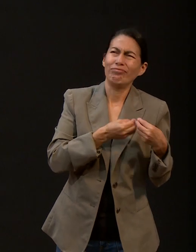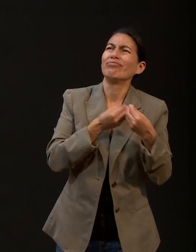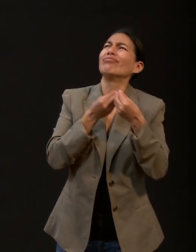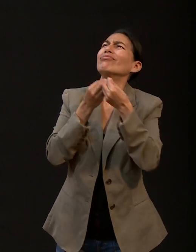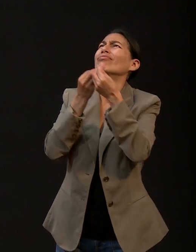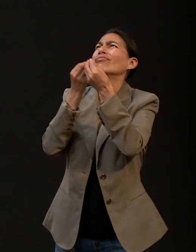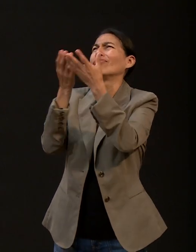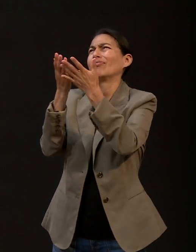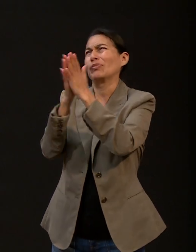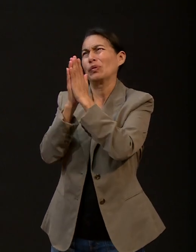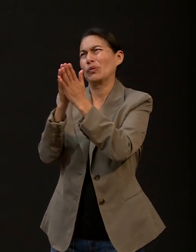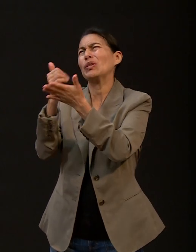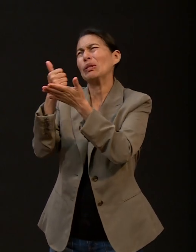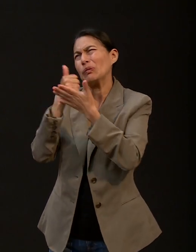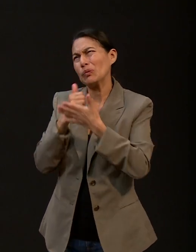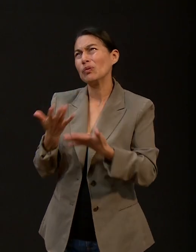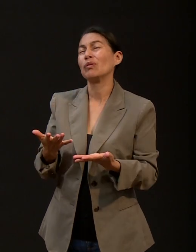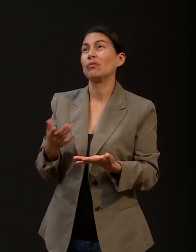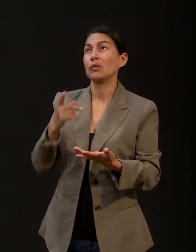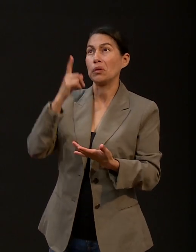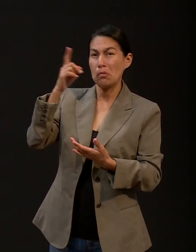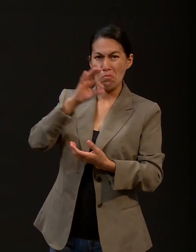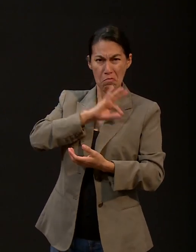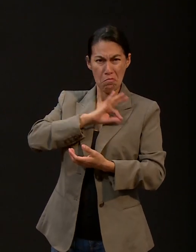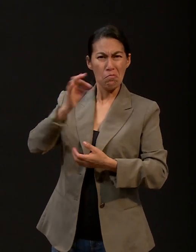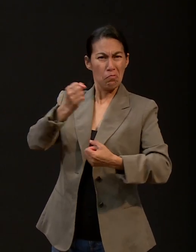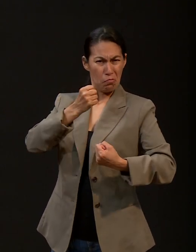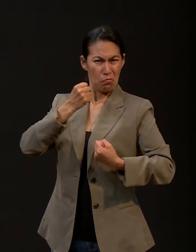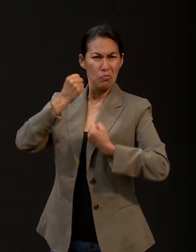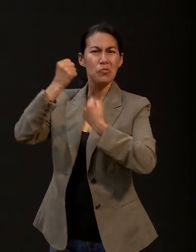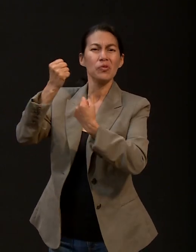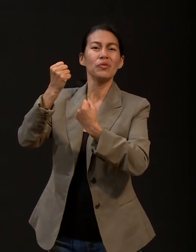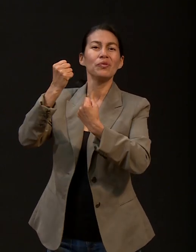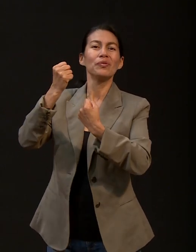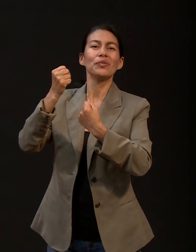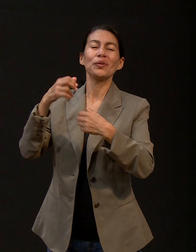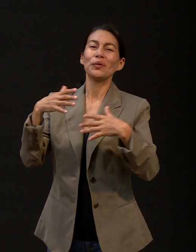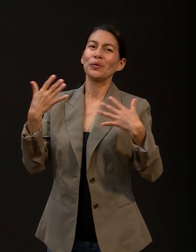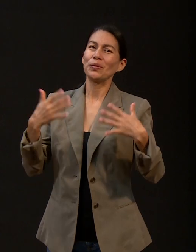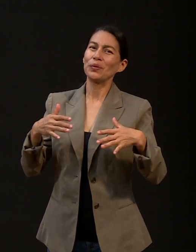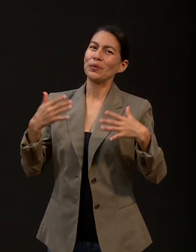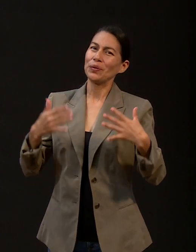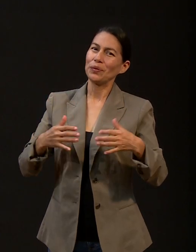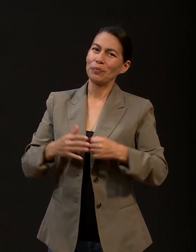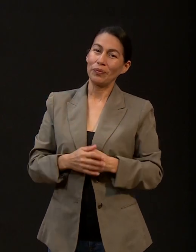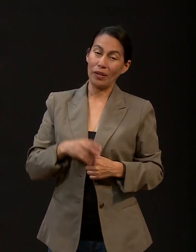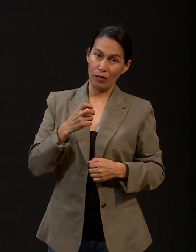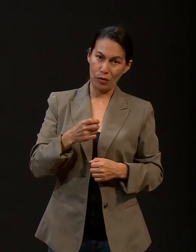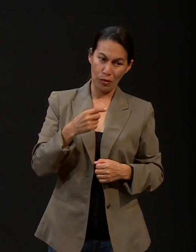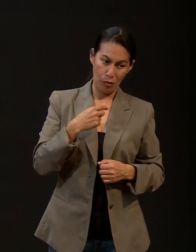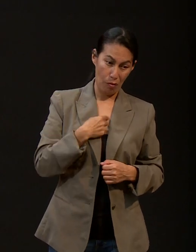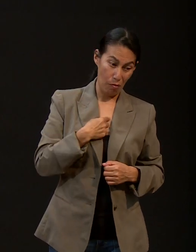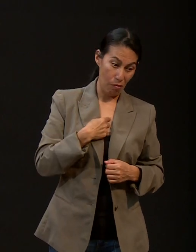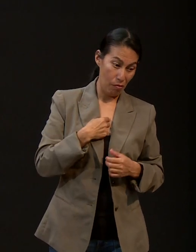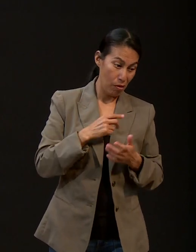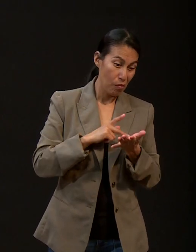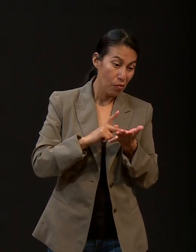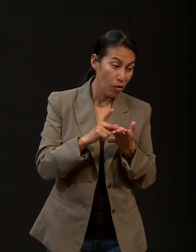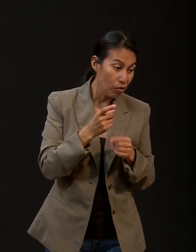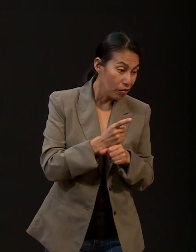Dios, el que es omnipotente. Entonces cuando yo le digo no se haga mi voluntad, sino